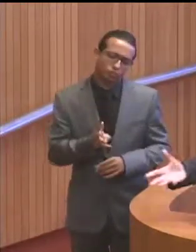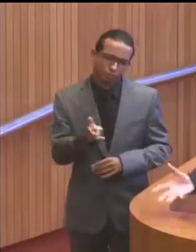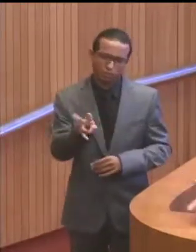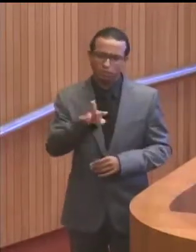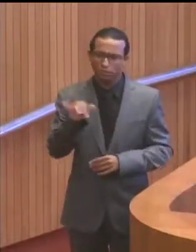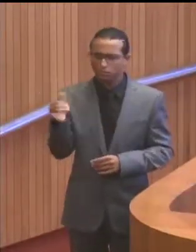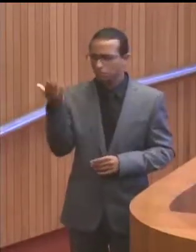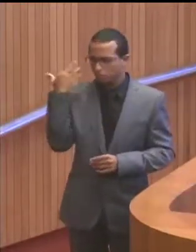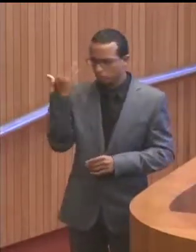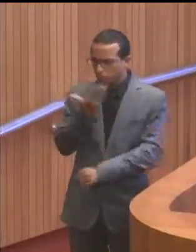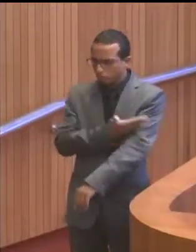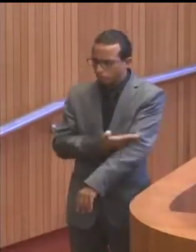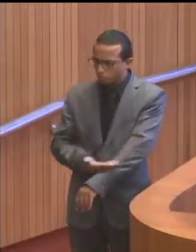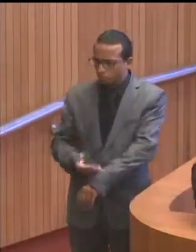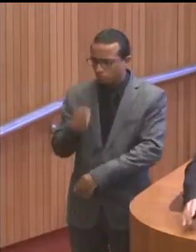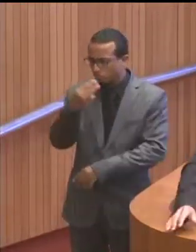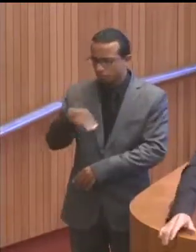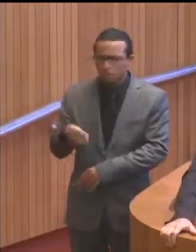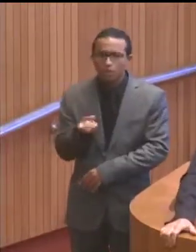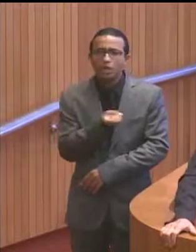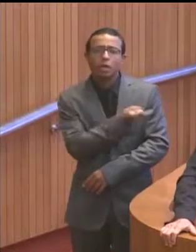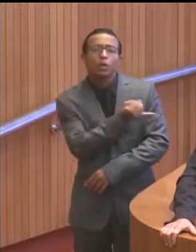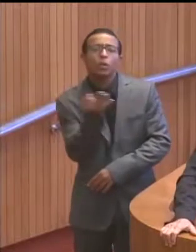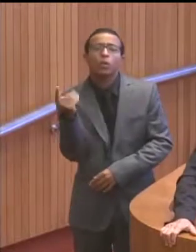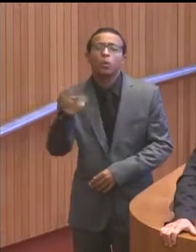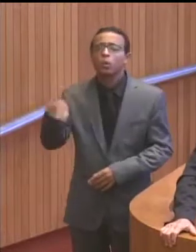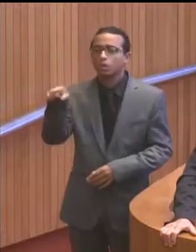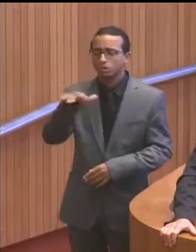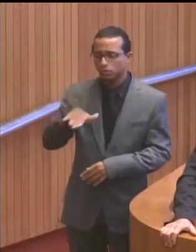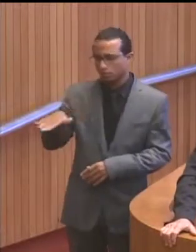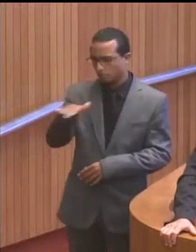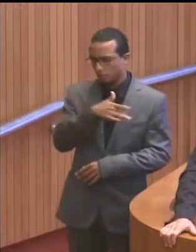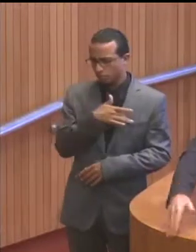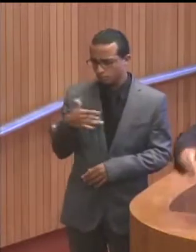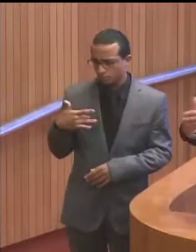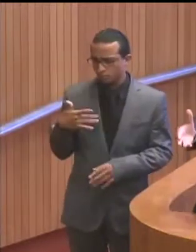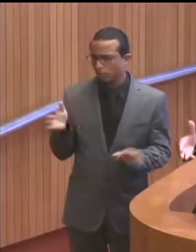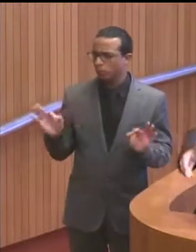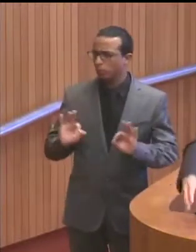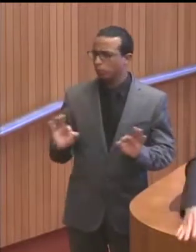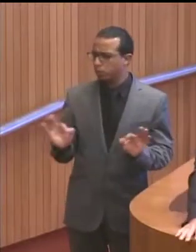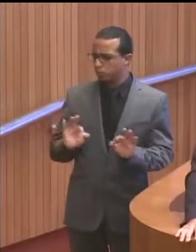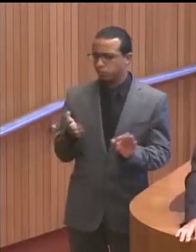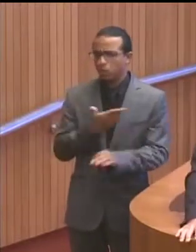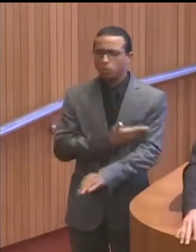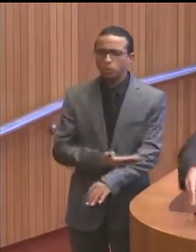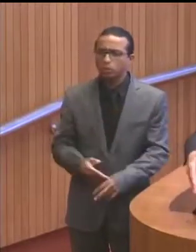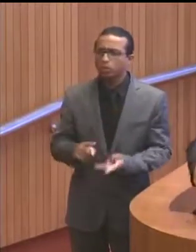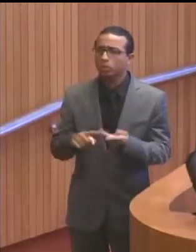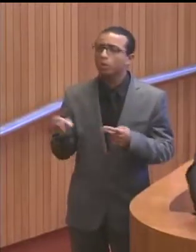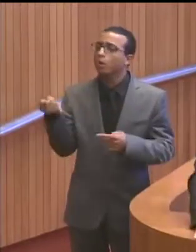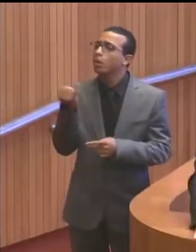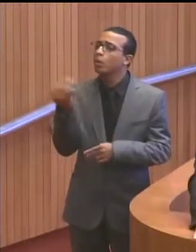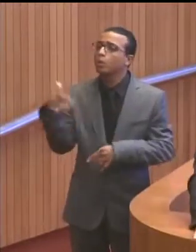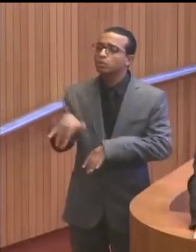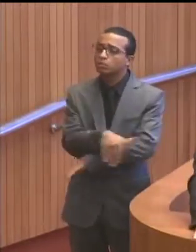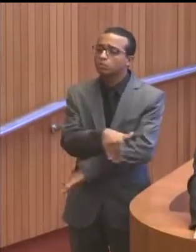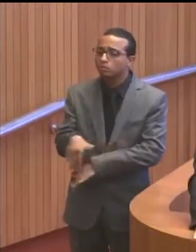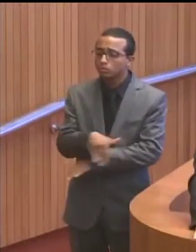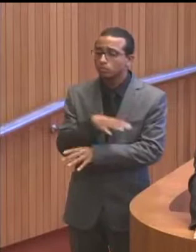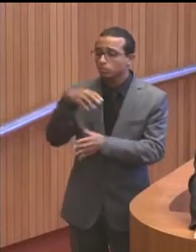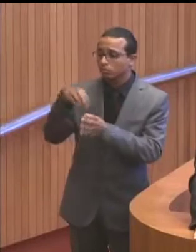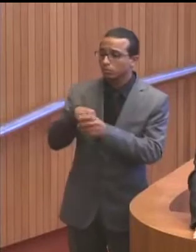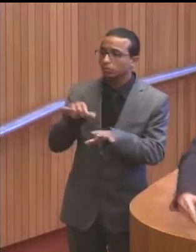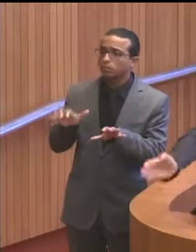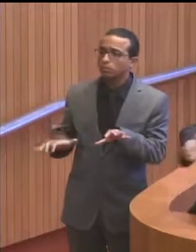Maranhão não estava acostumado com a quantidade de atendimentos na saúde, com essa quantidade de pavimentação que está feita dentro das